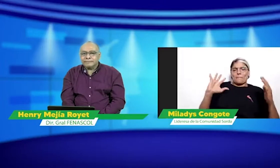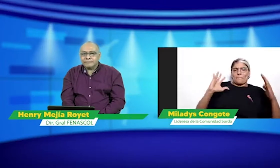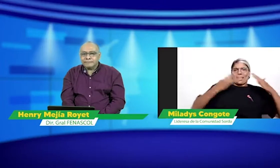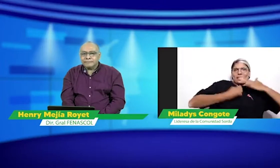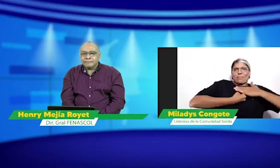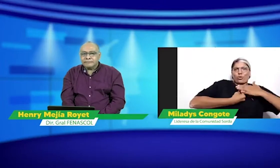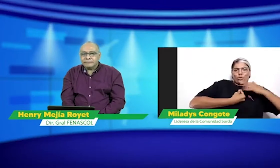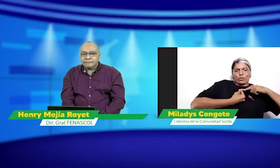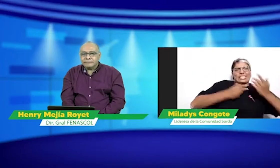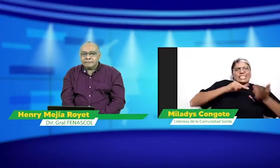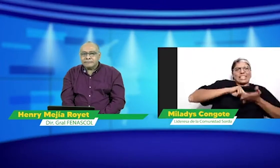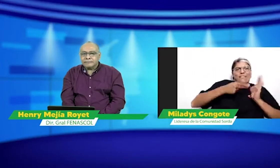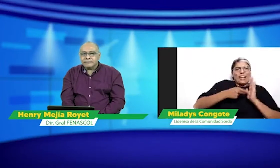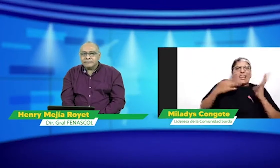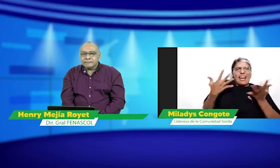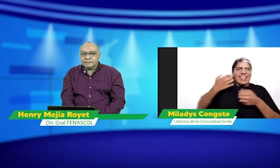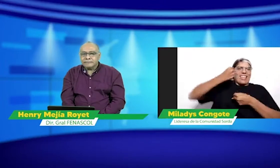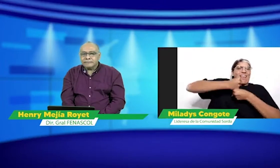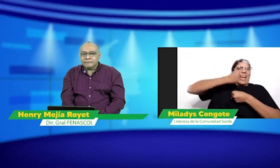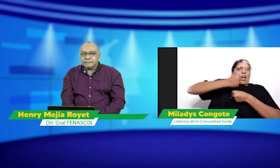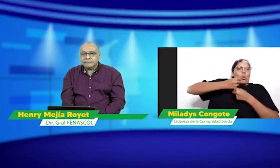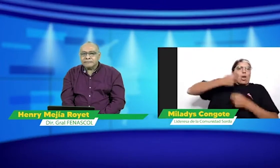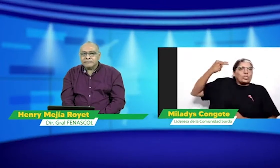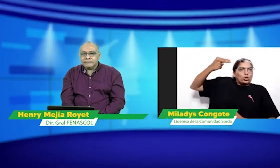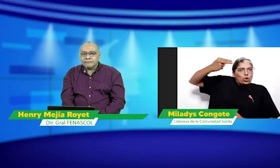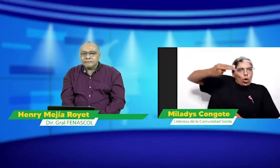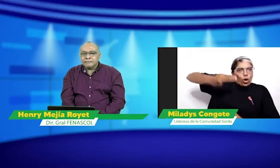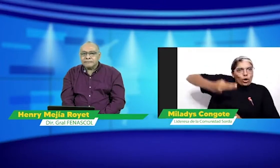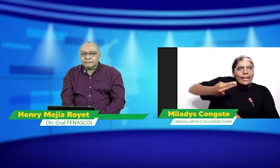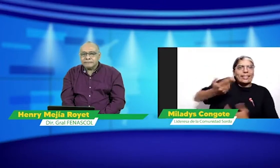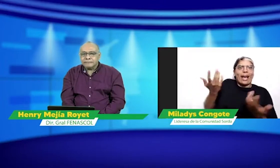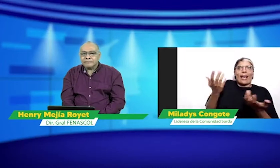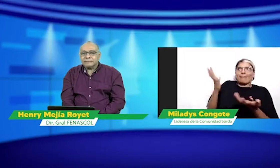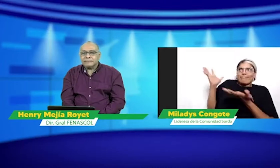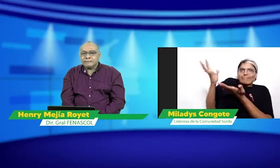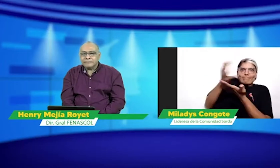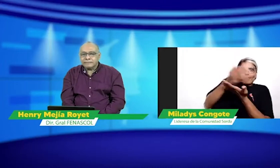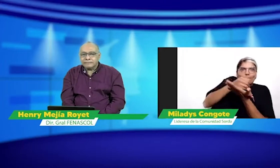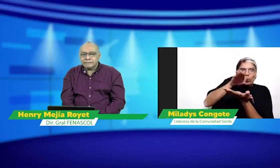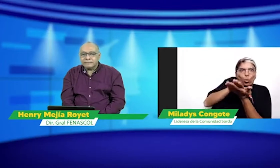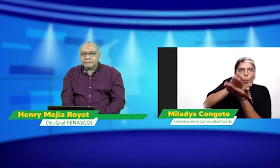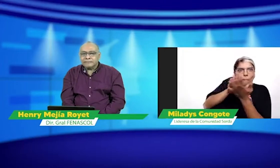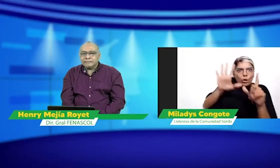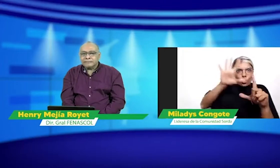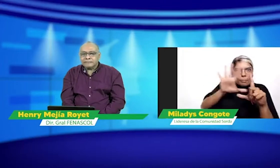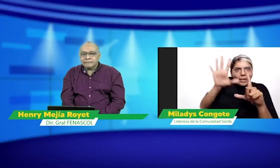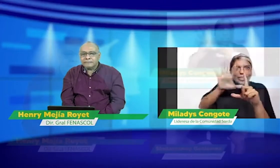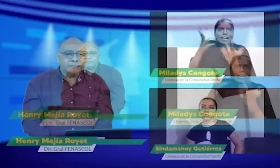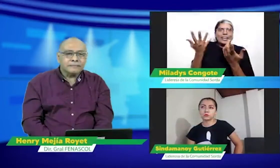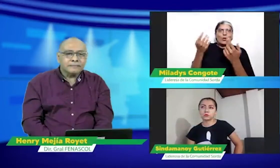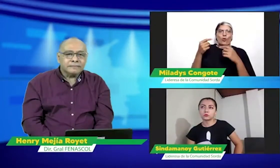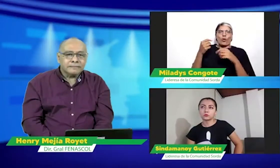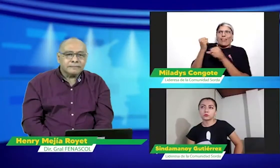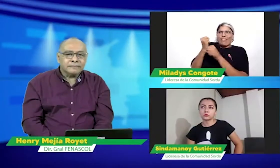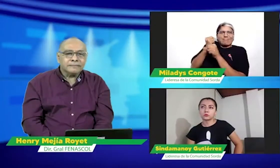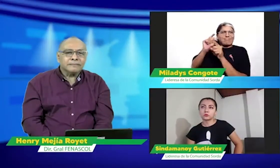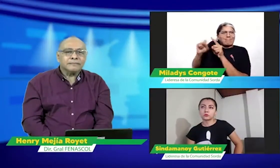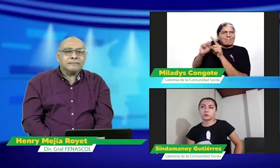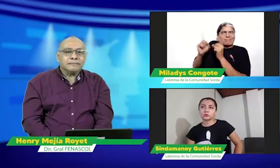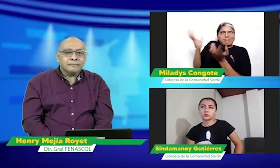ser usuario de la lengua de señas, lo podemos compartir, ¿sí? Nuestro patrimonio hace alusión a nuestra historia,